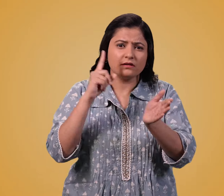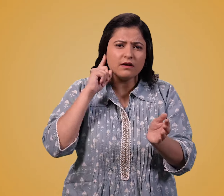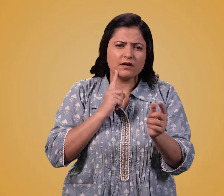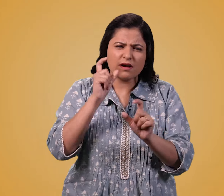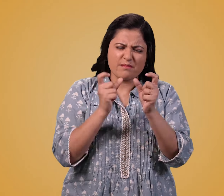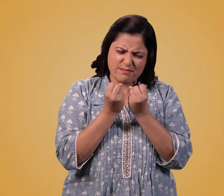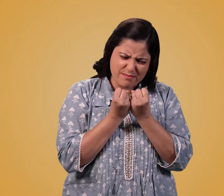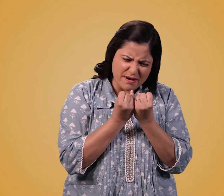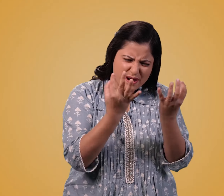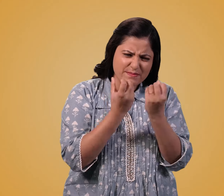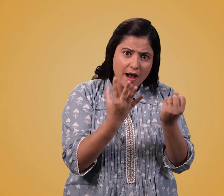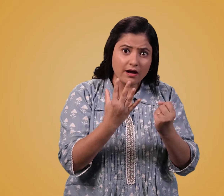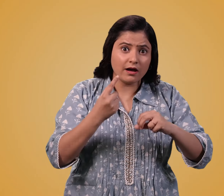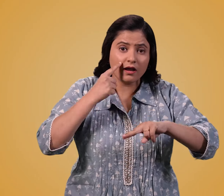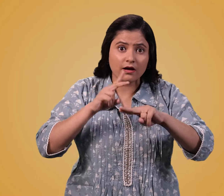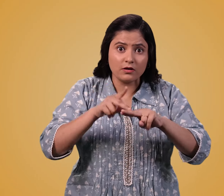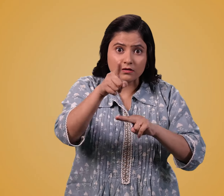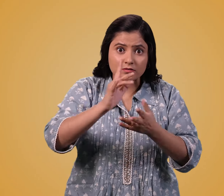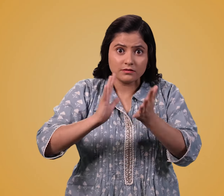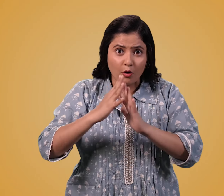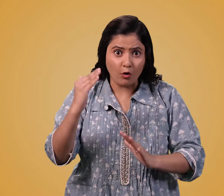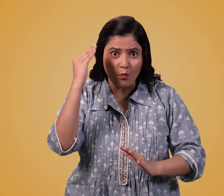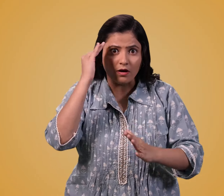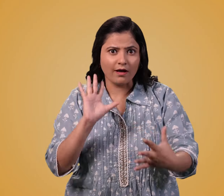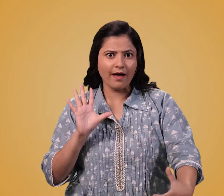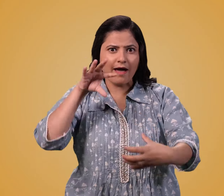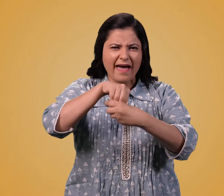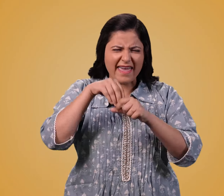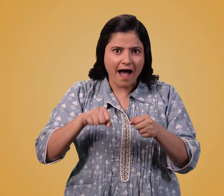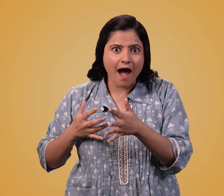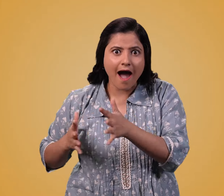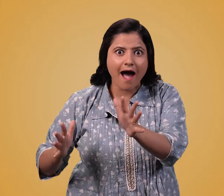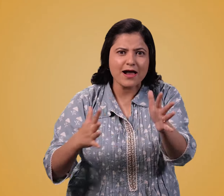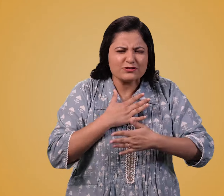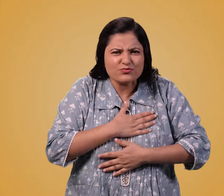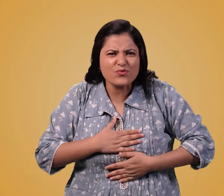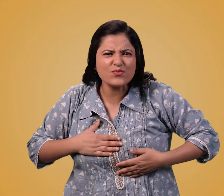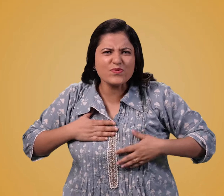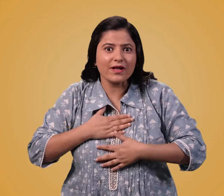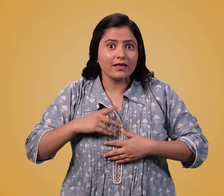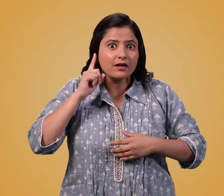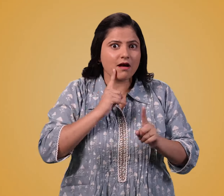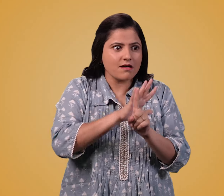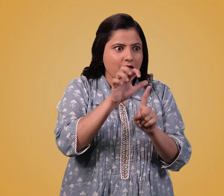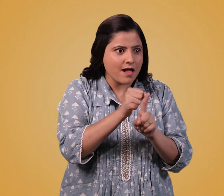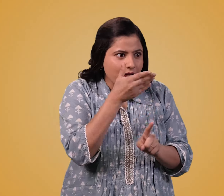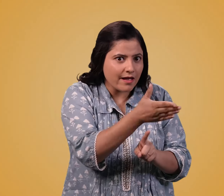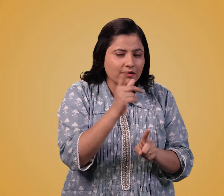63 million deaf है अगर आप सांकेतिक भाषा सीखते हैं तो आप सभी के साथ sign कर सकते हैं आनन ले सकते हैं